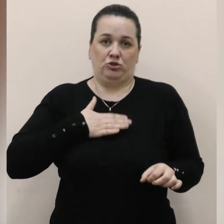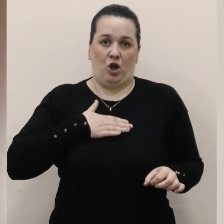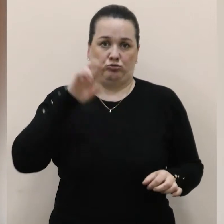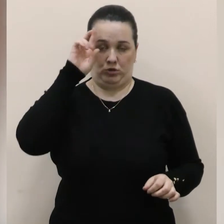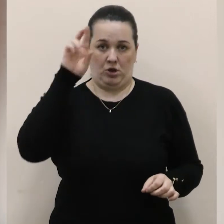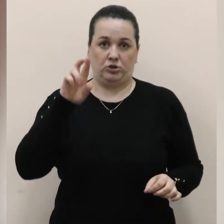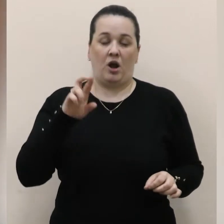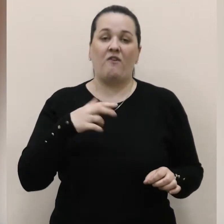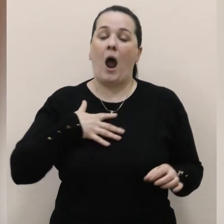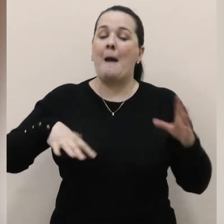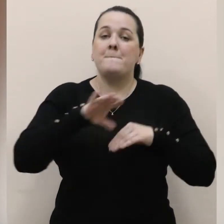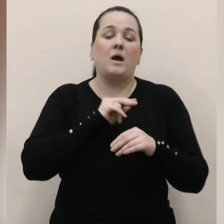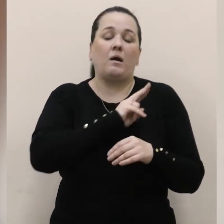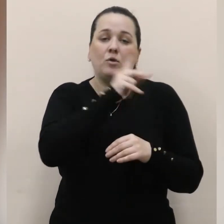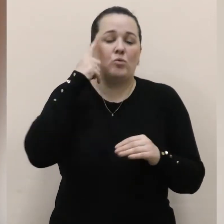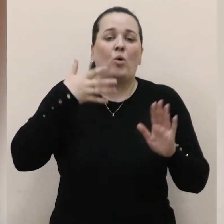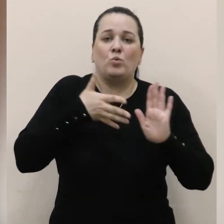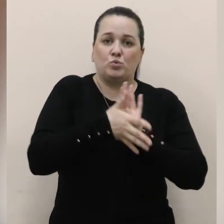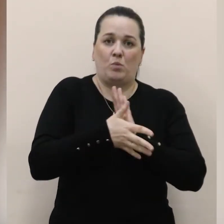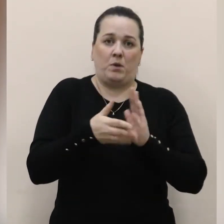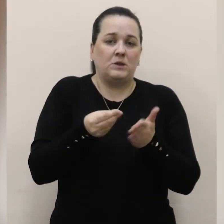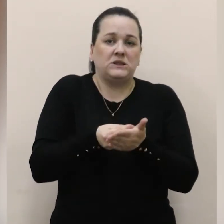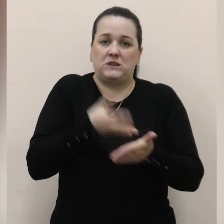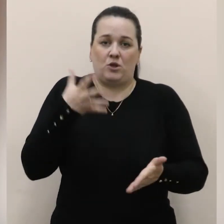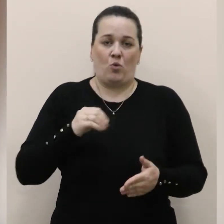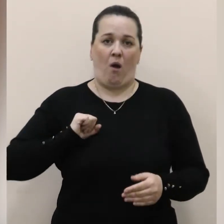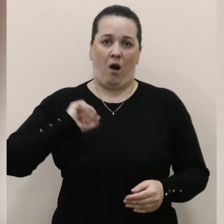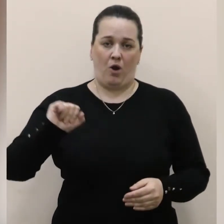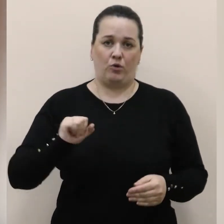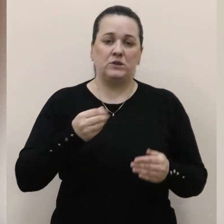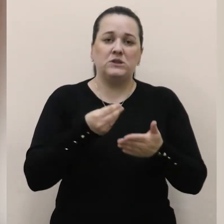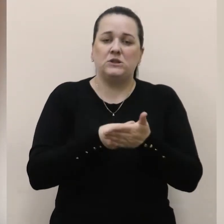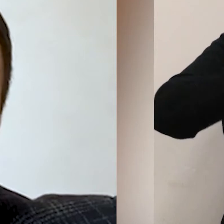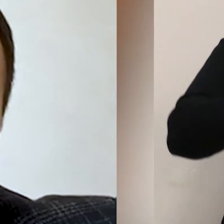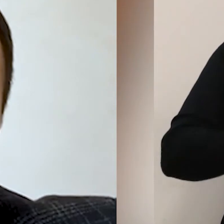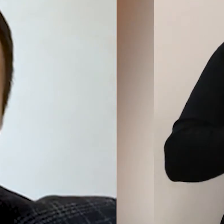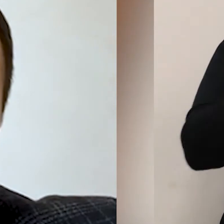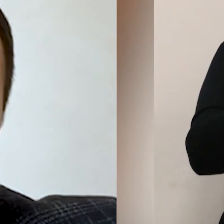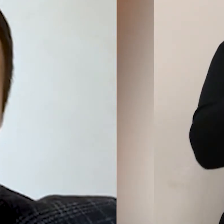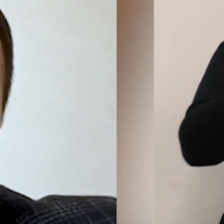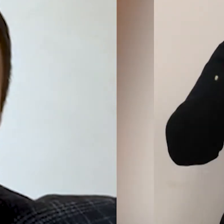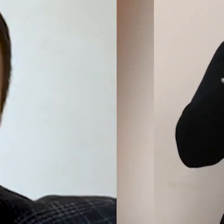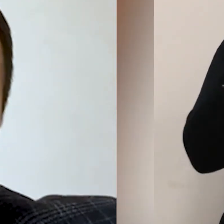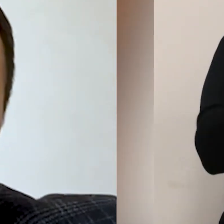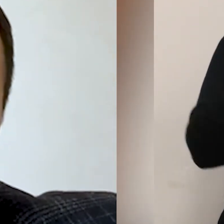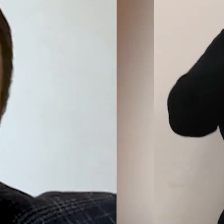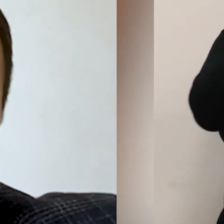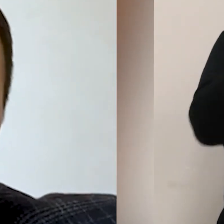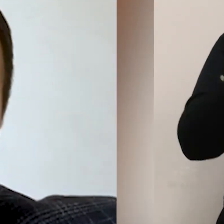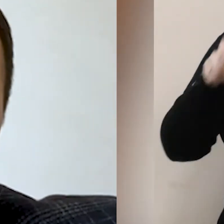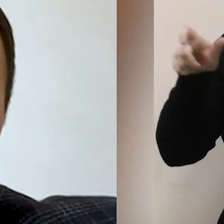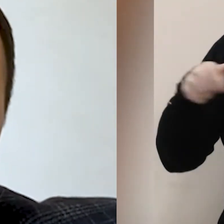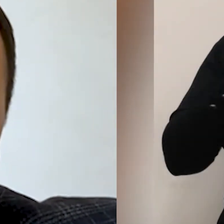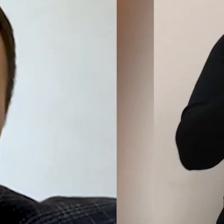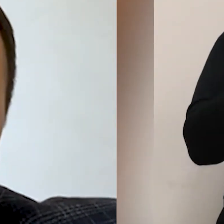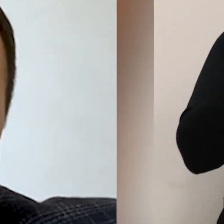держави. Ми, як ніхто, розуміємо ціну героїзму, ціну людського життя. Пам'ять героїв, наголошує мер, ми не